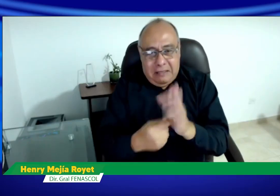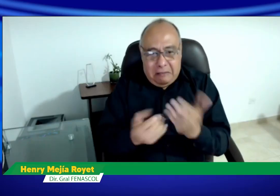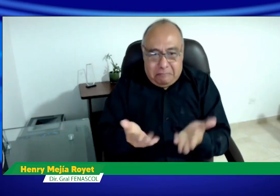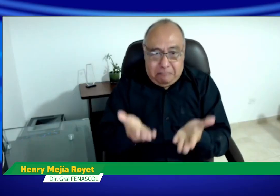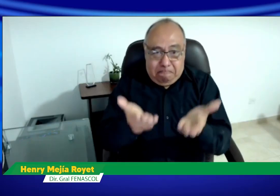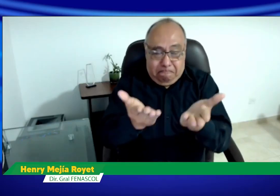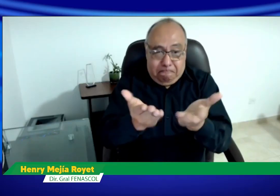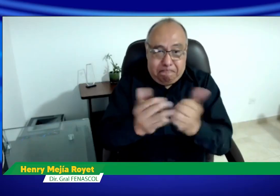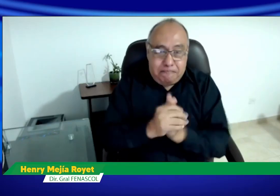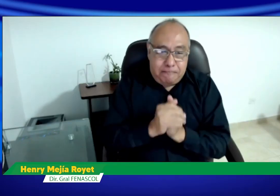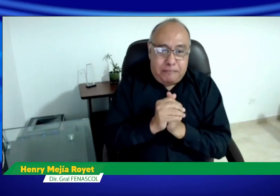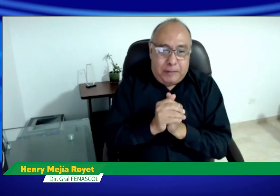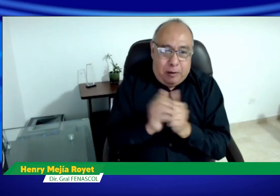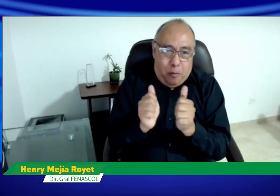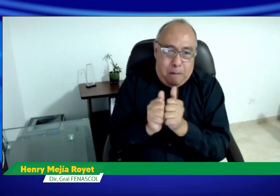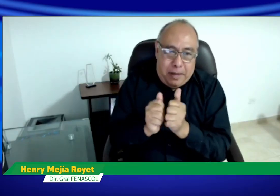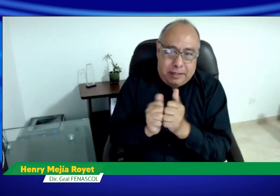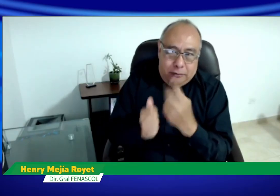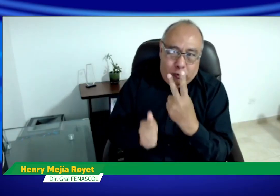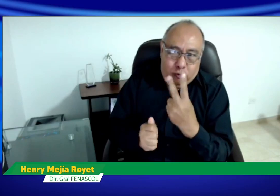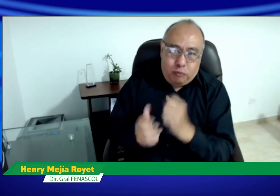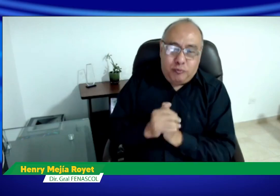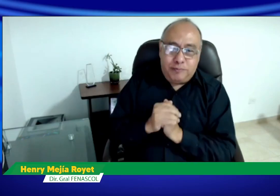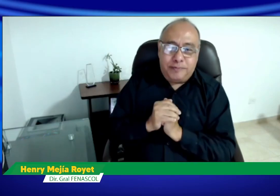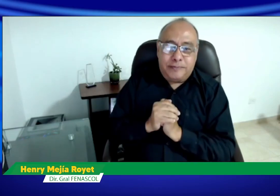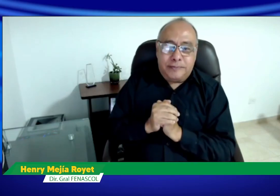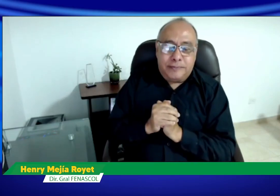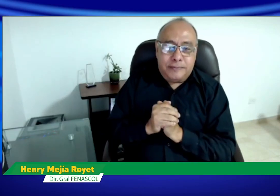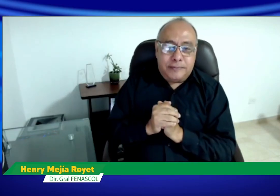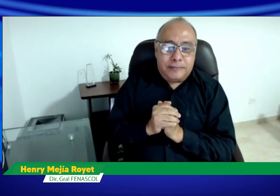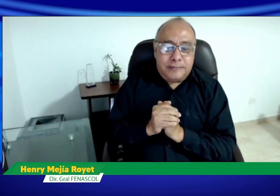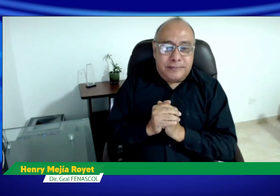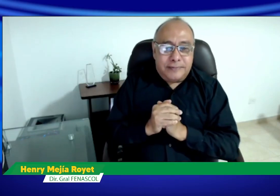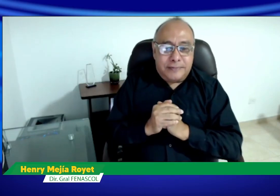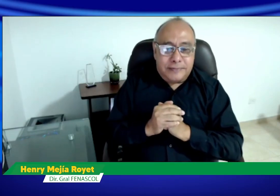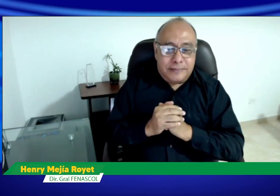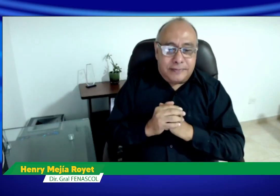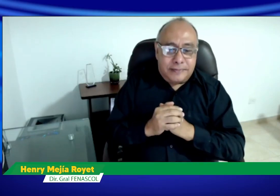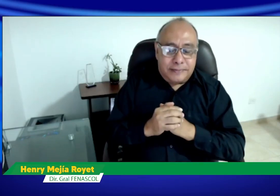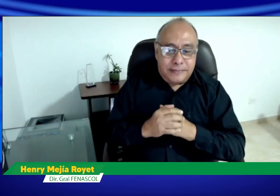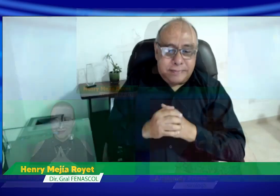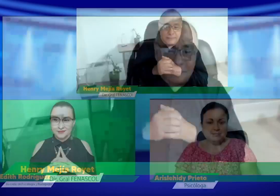invitado a dos profesionales sordas que quiero presentarles que nos acompañarán para hablar de este tema hoy.